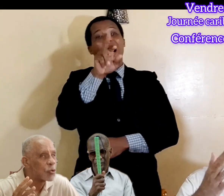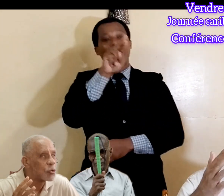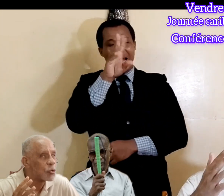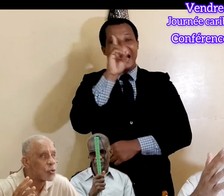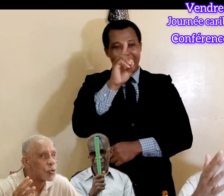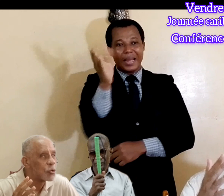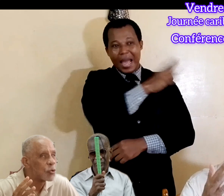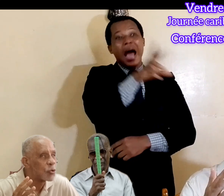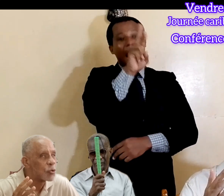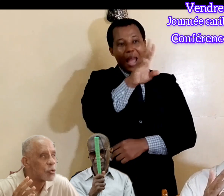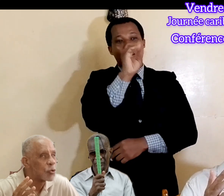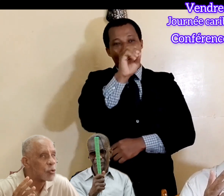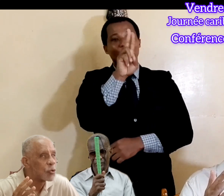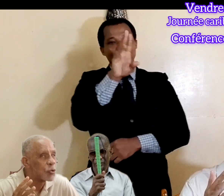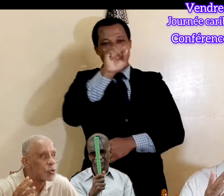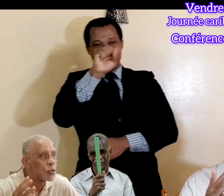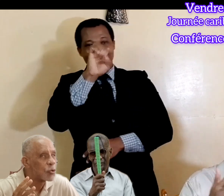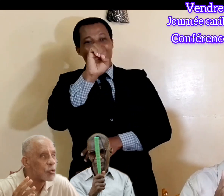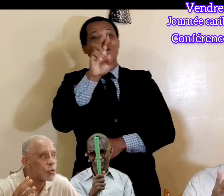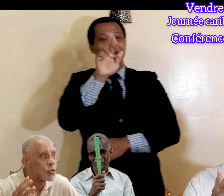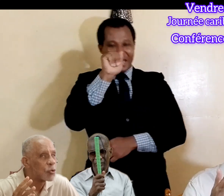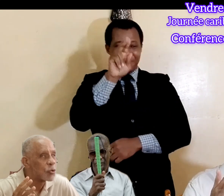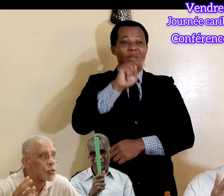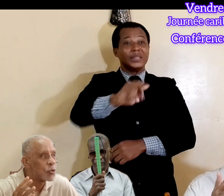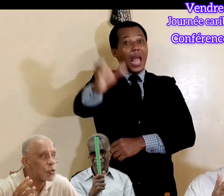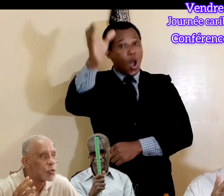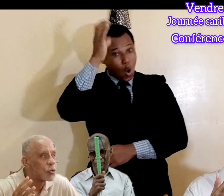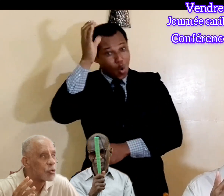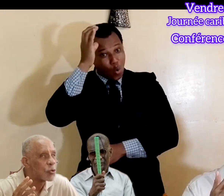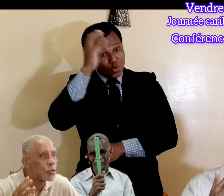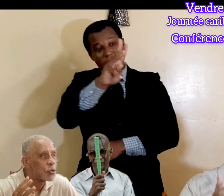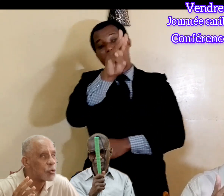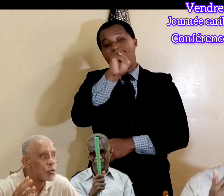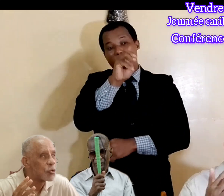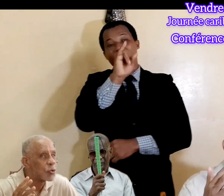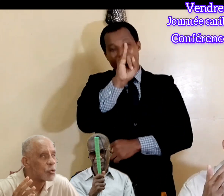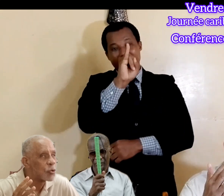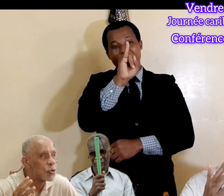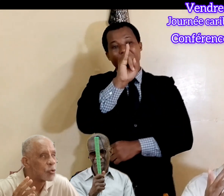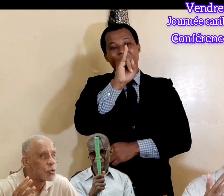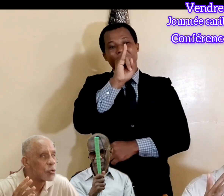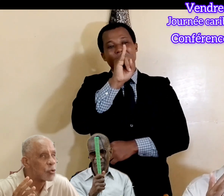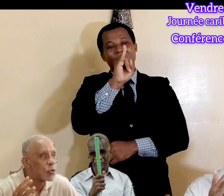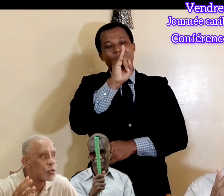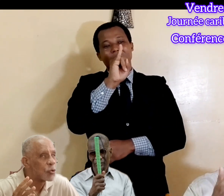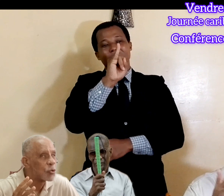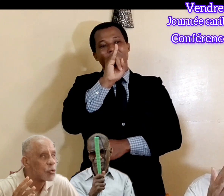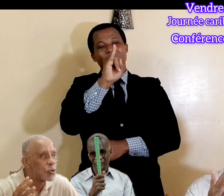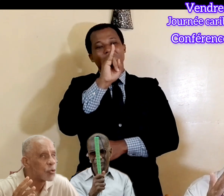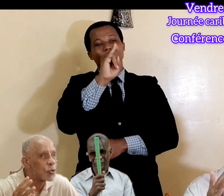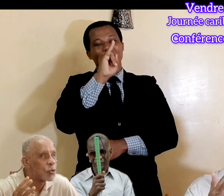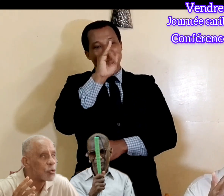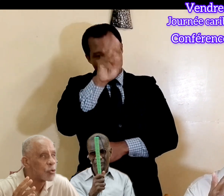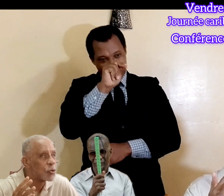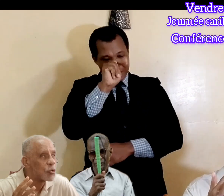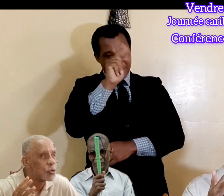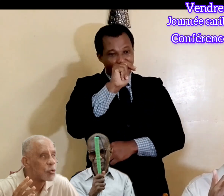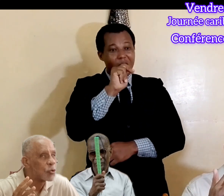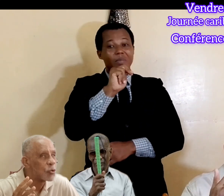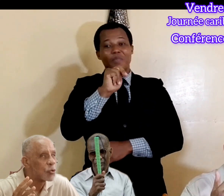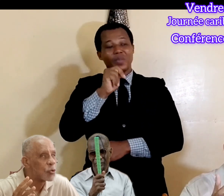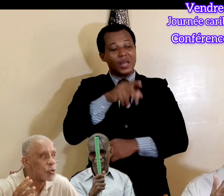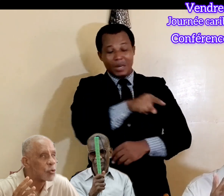cousins Michel Souclat. Dans la circonstance, Samouda lui dit, « Édouard Lussault,